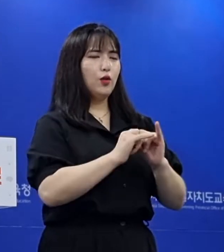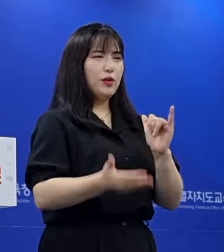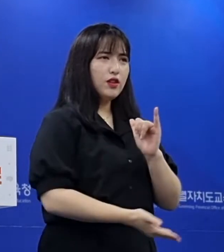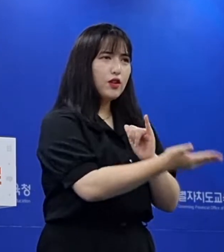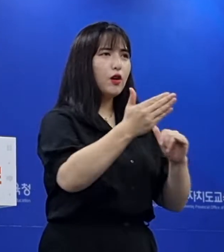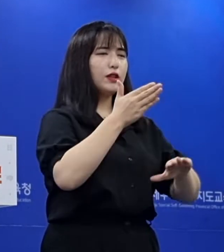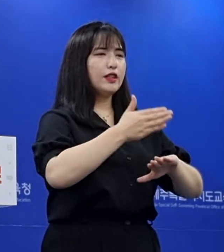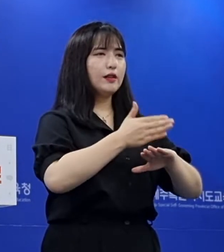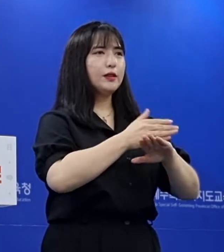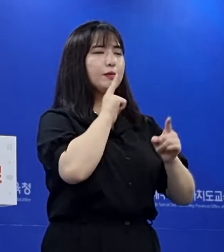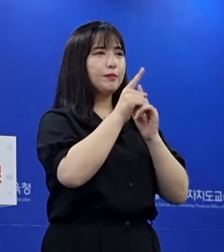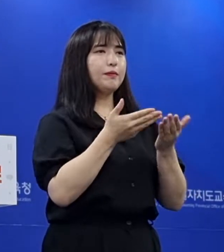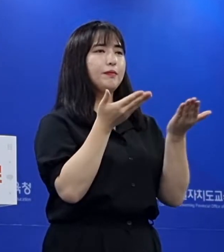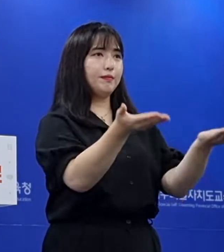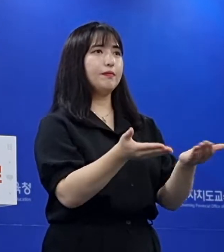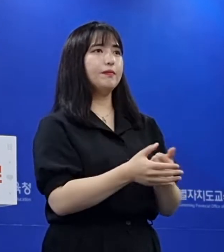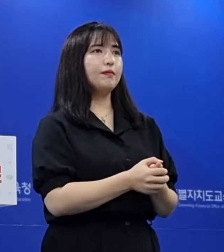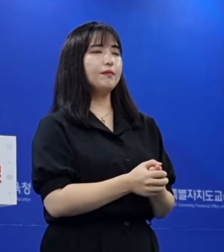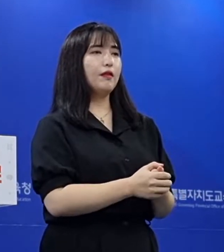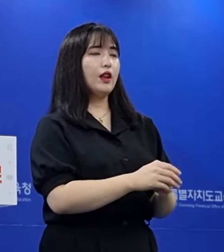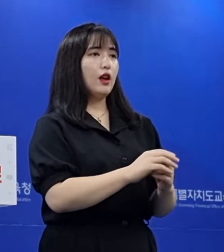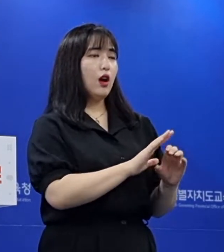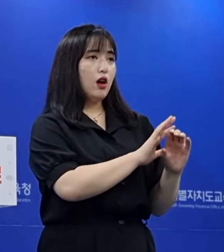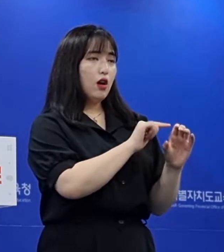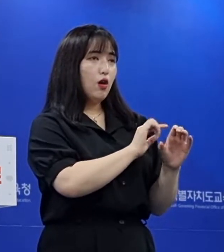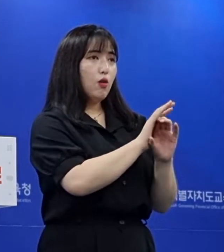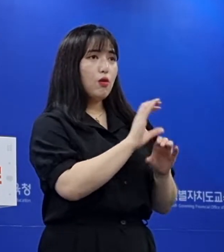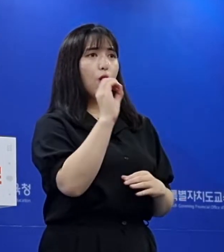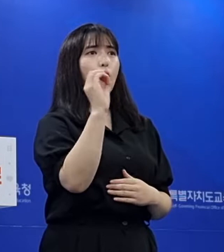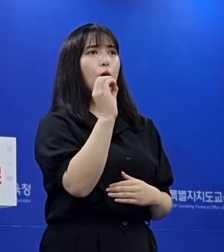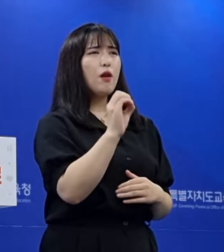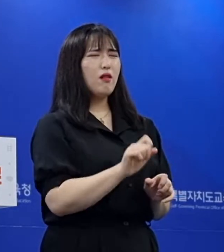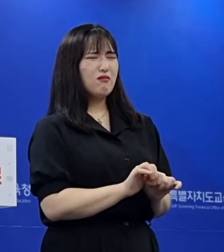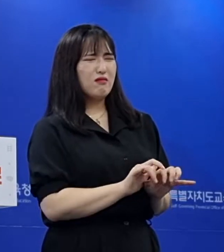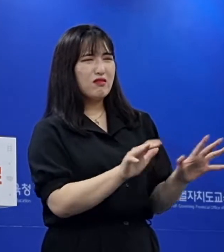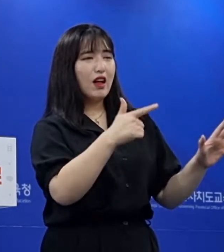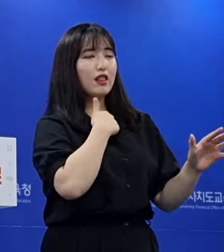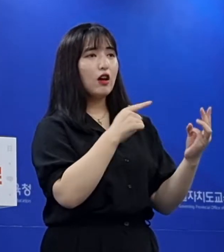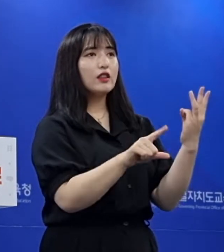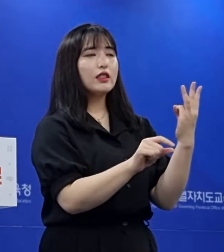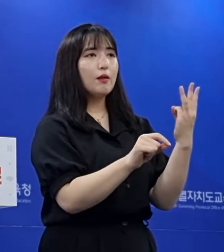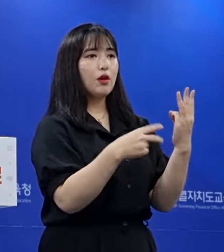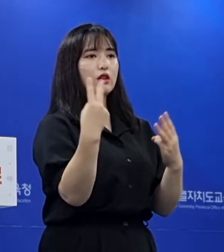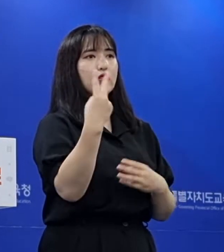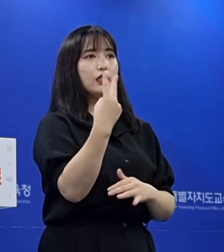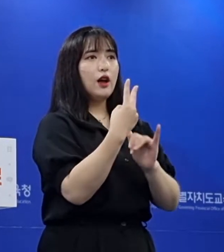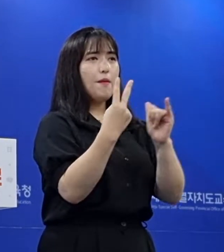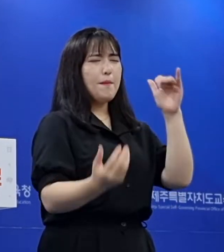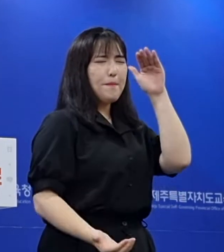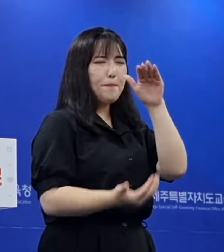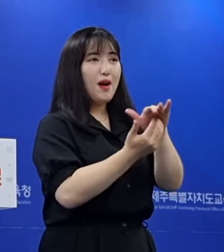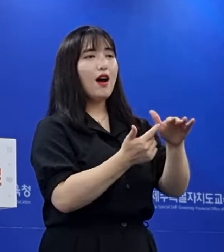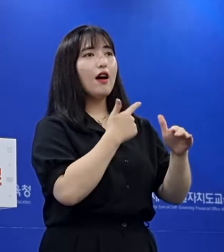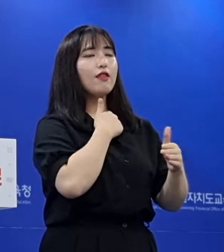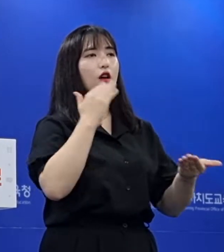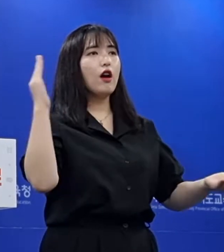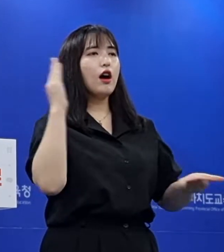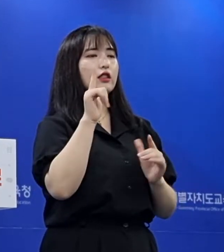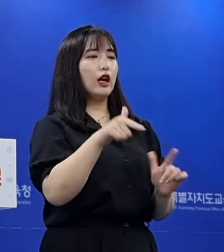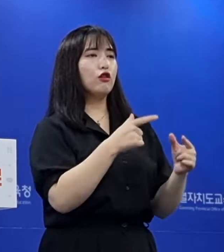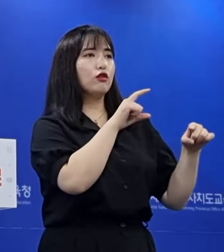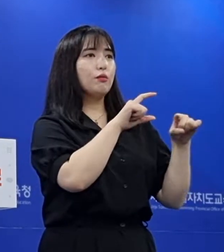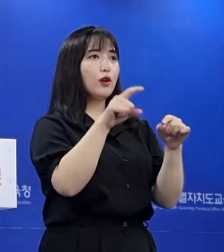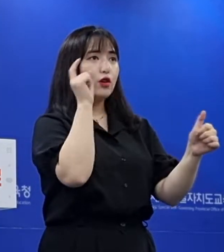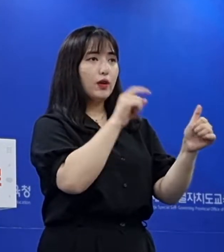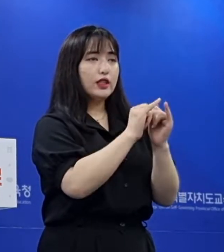고마운 말씀을 드립니다. 오미크론이 폭증했던 지난 3월 1,000명까지 취사했던 우리 학생들의 일평균